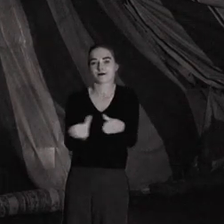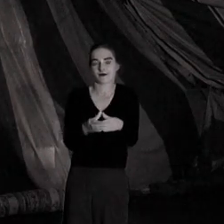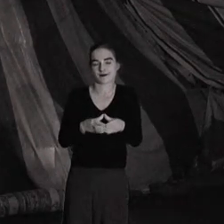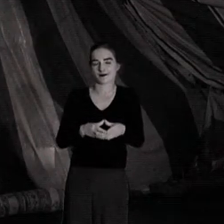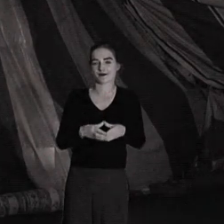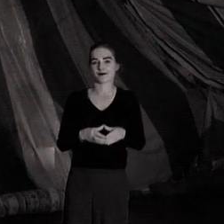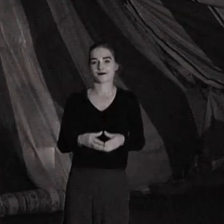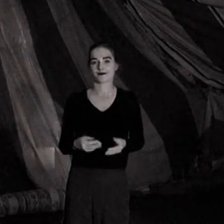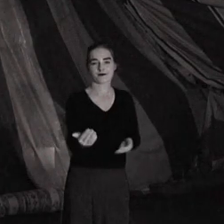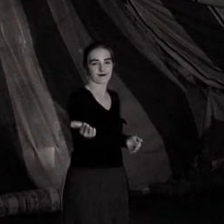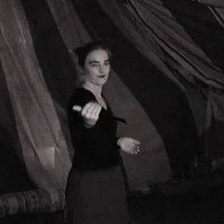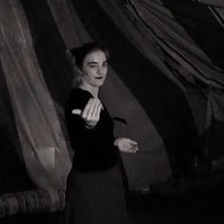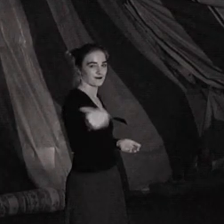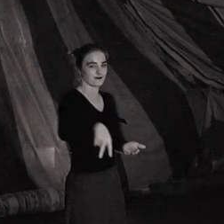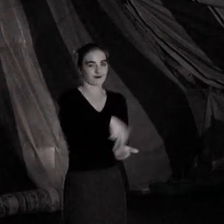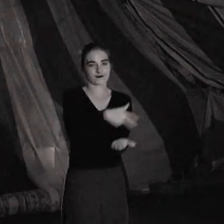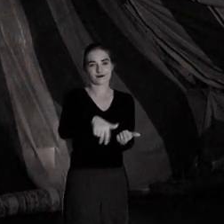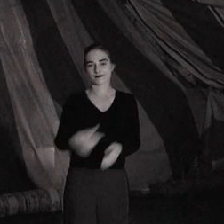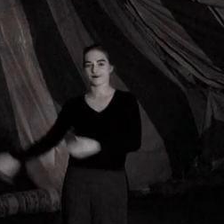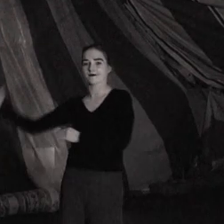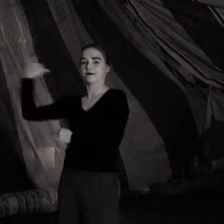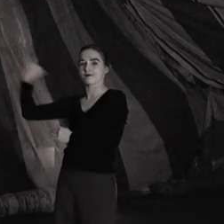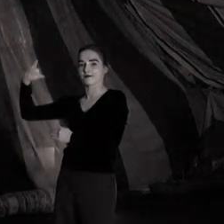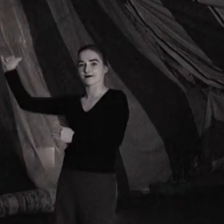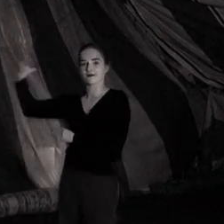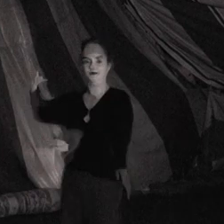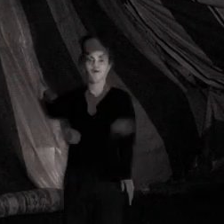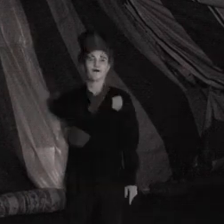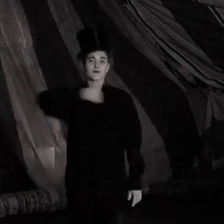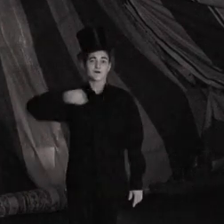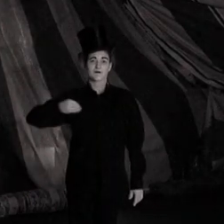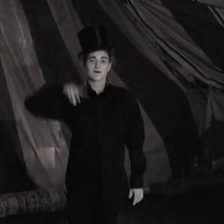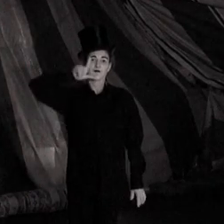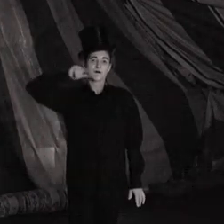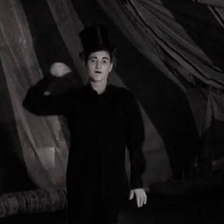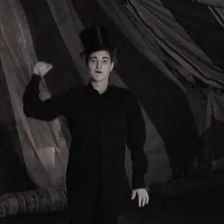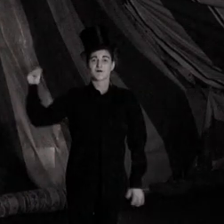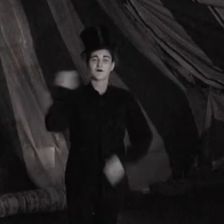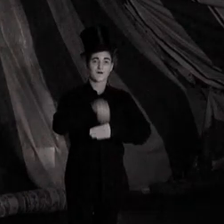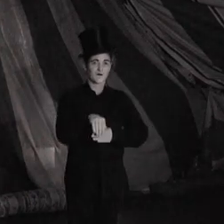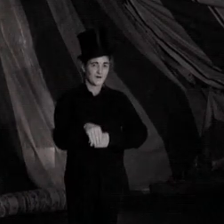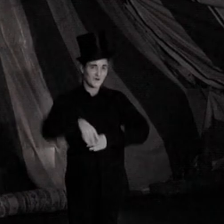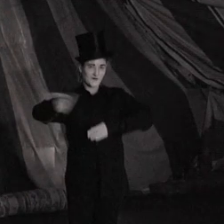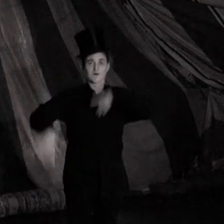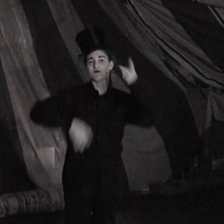compagnie ! Viens danser le tango du kiff ! Mesdames et messieurs, ce soir, un numéro